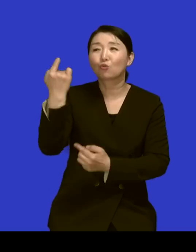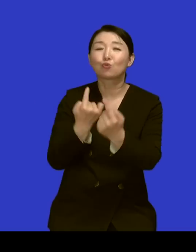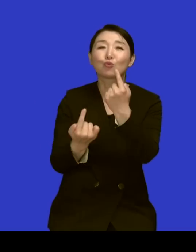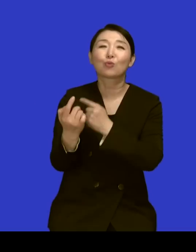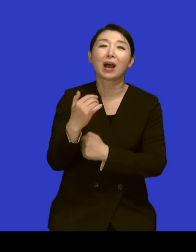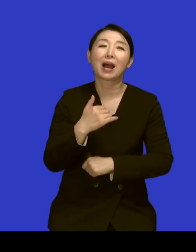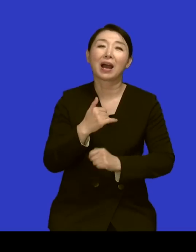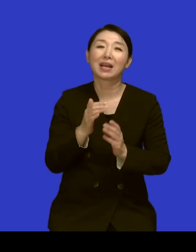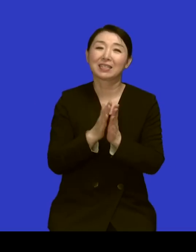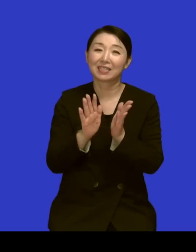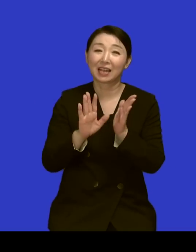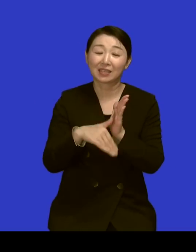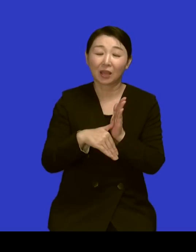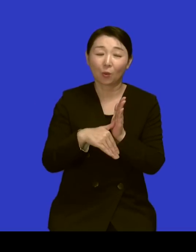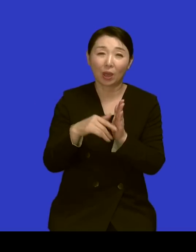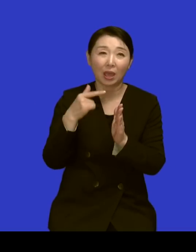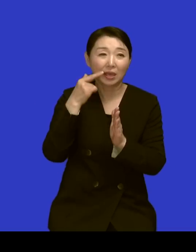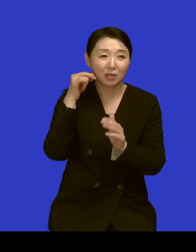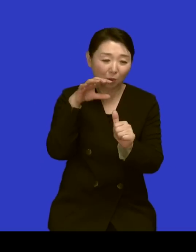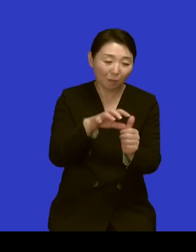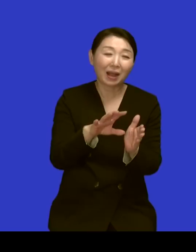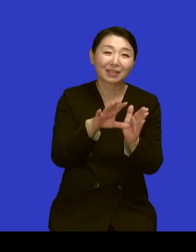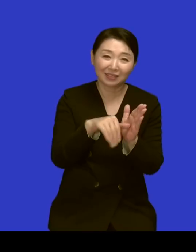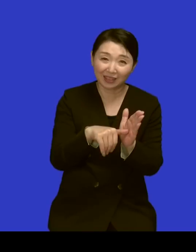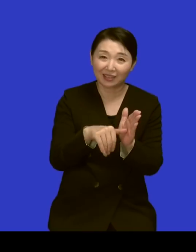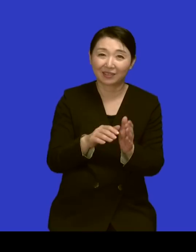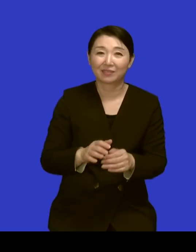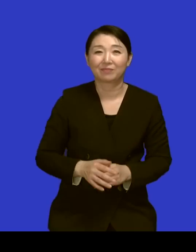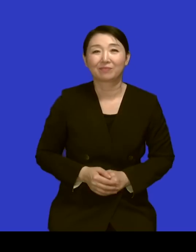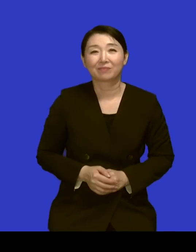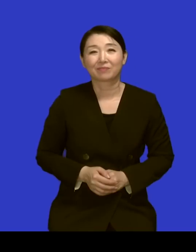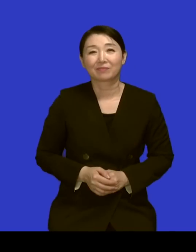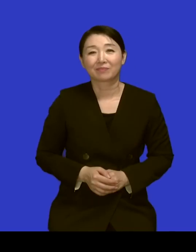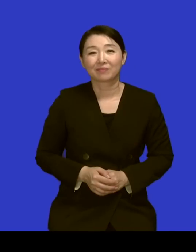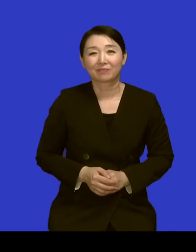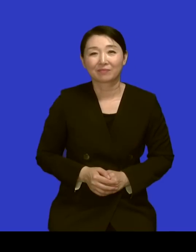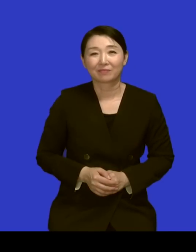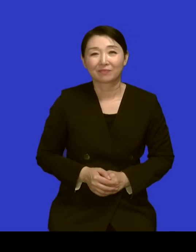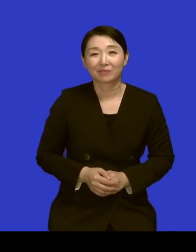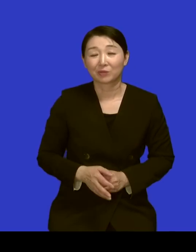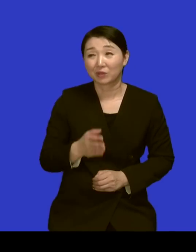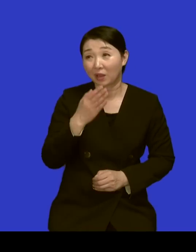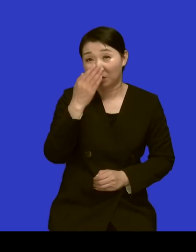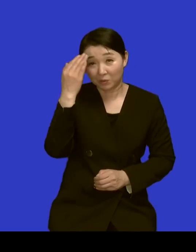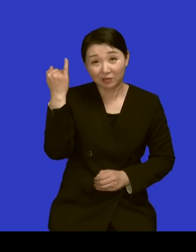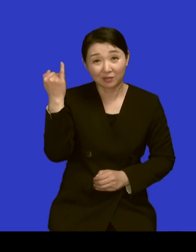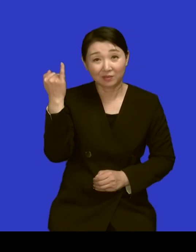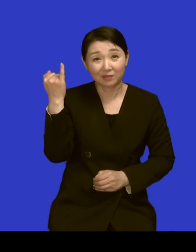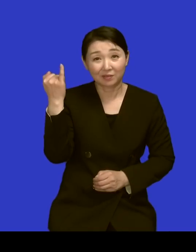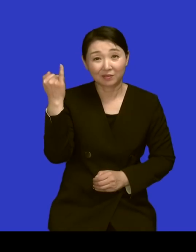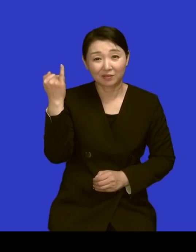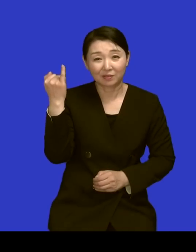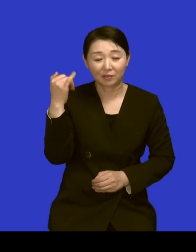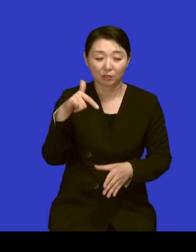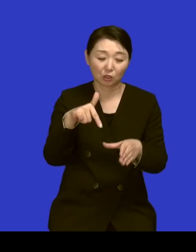네 아 그래요 네 그래서 이제 저희 할머니가 그 기독교를 믿으면